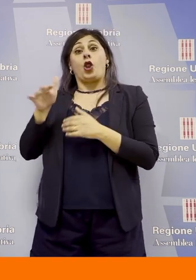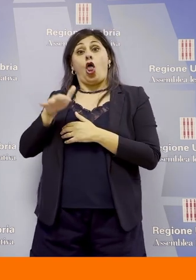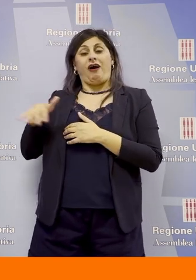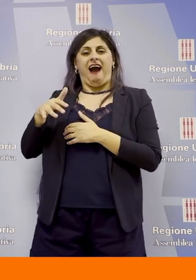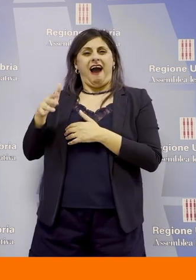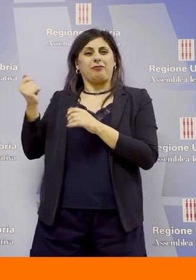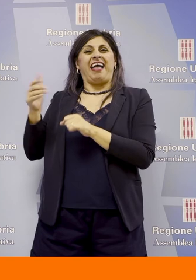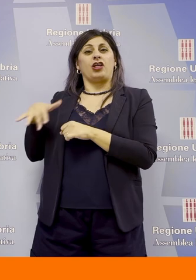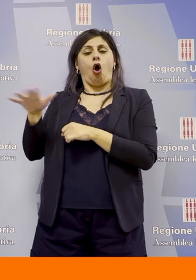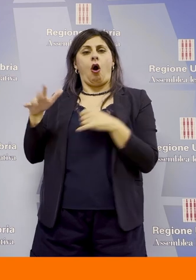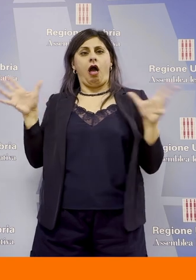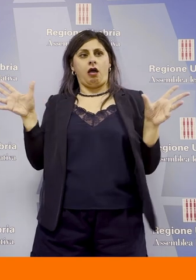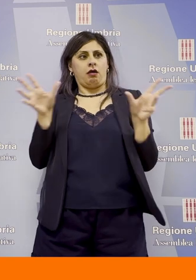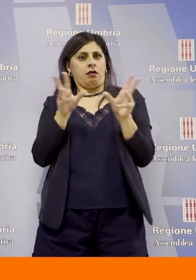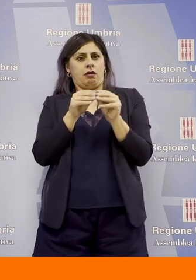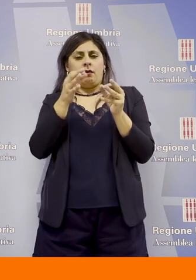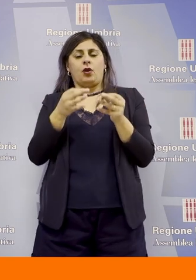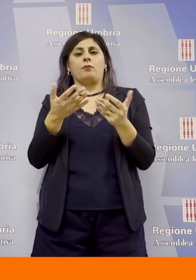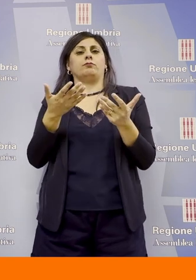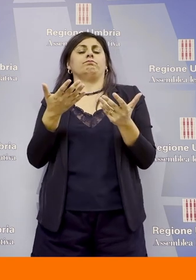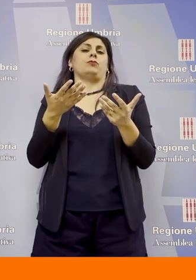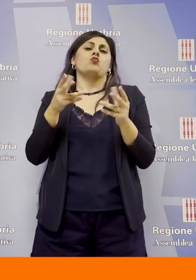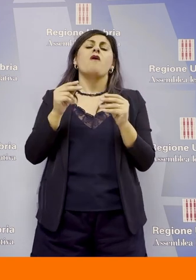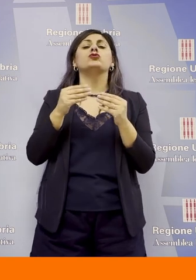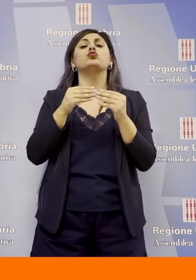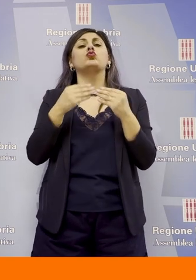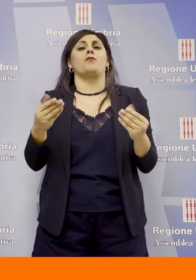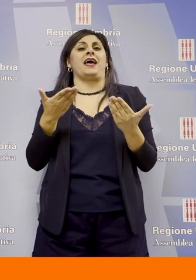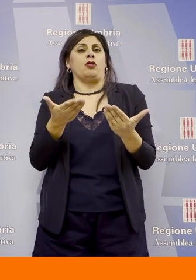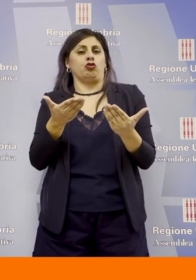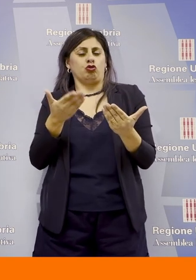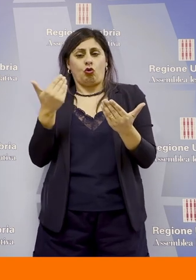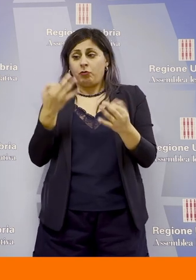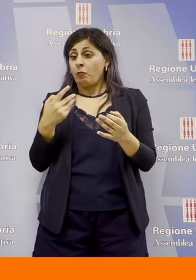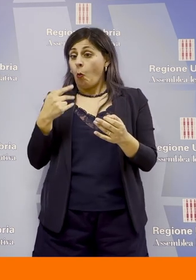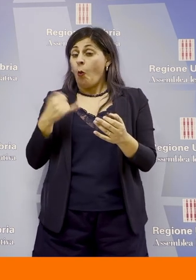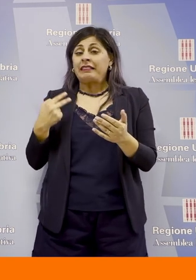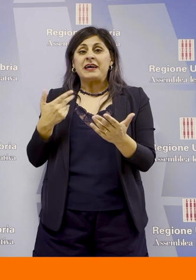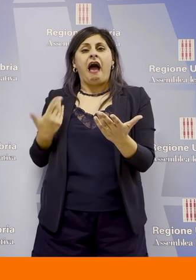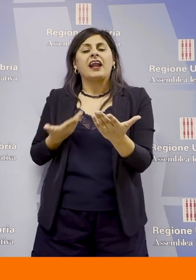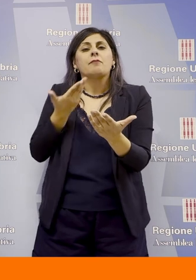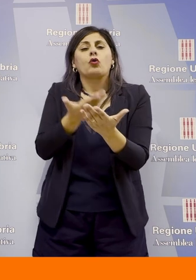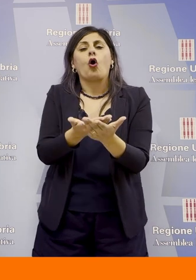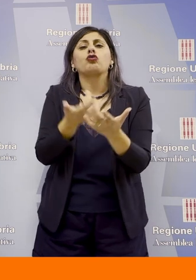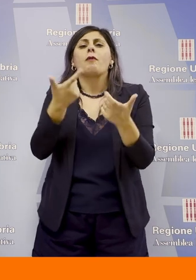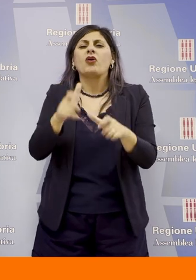enti locali su questo nuovo strumento che è stato introdotto negli ultimi anni per effetto della disciplina